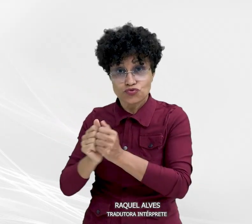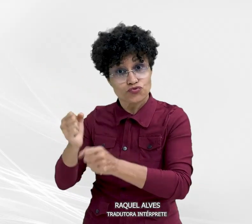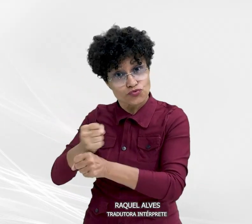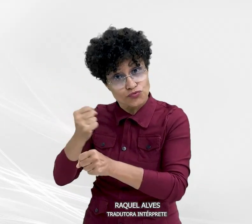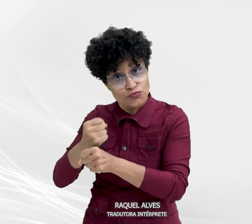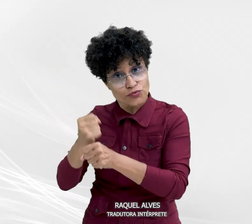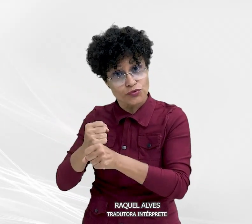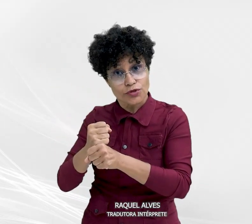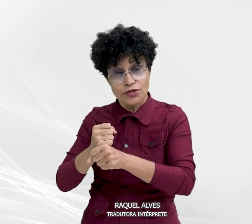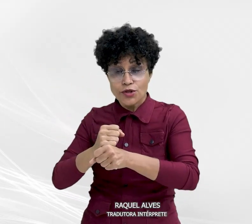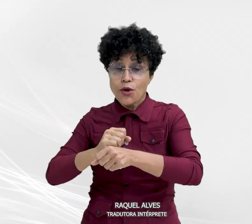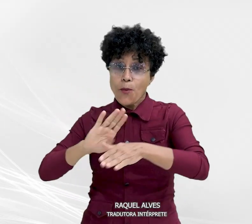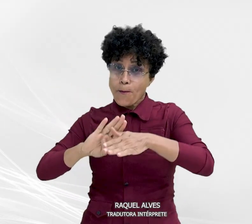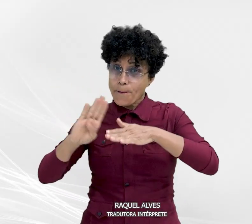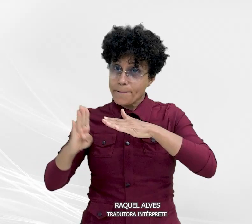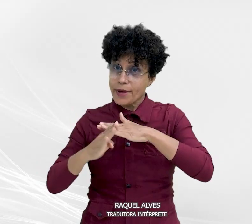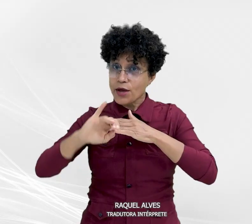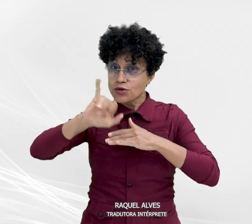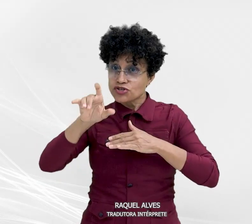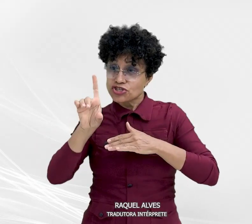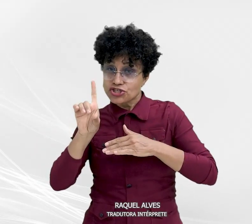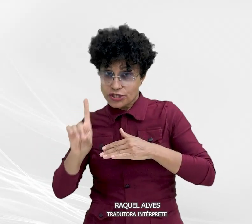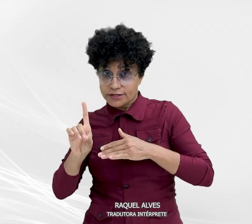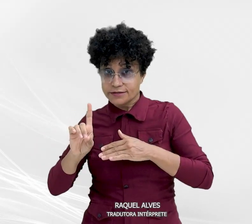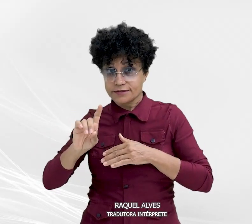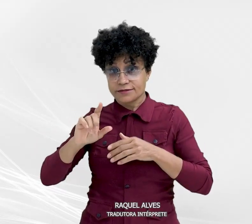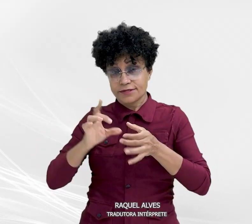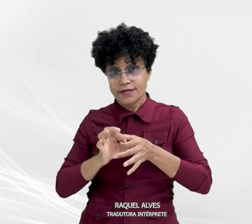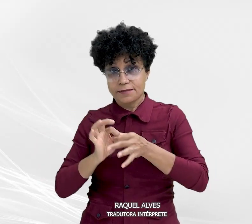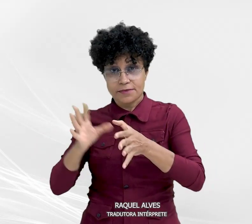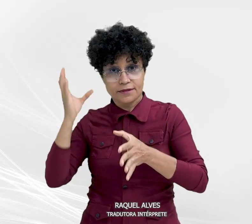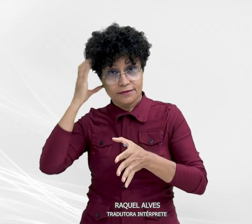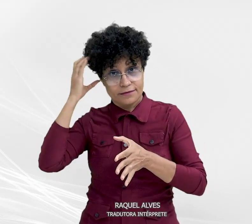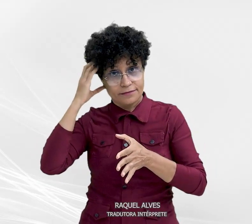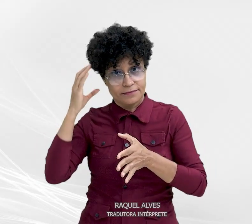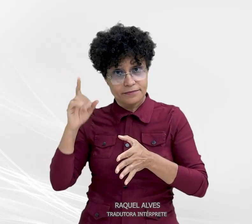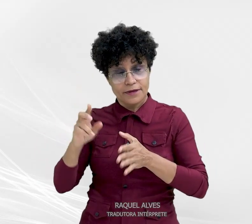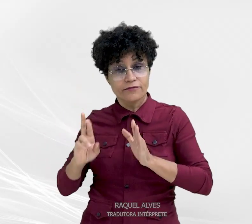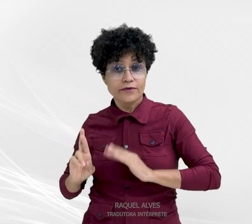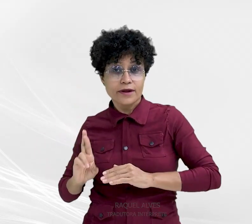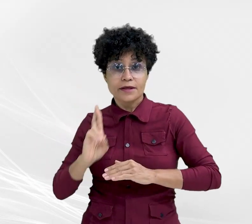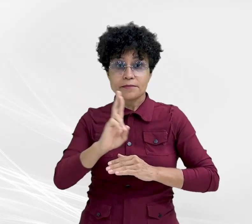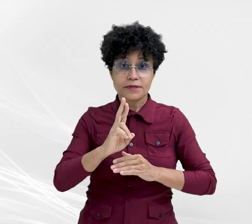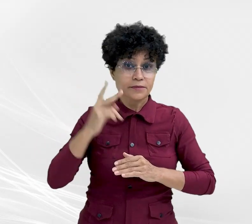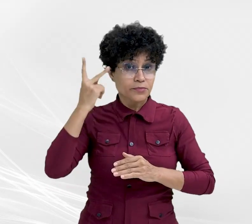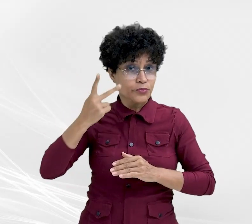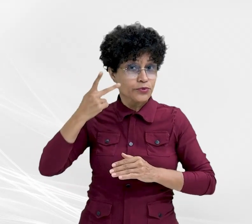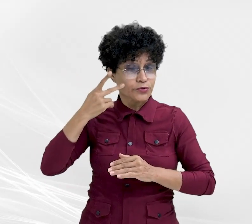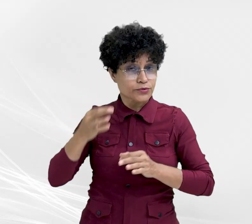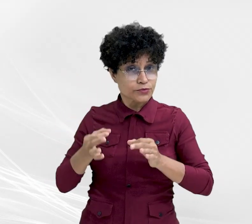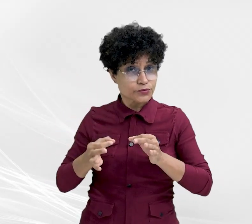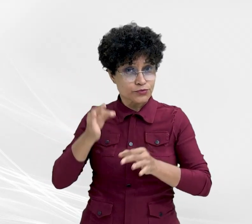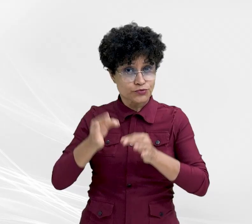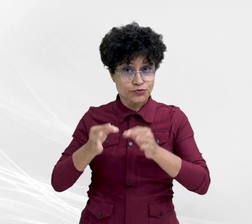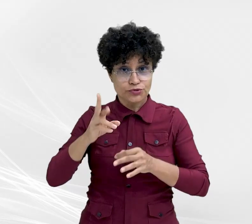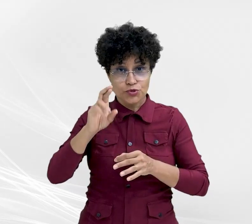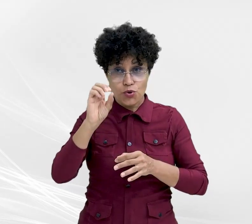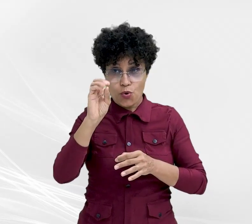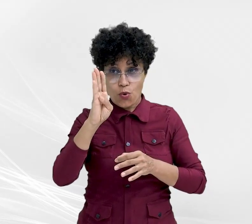Jardim Liberdade, em Cuiabá. A instituição foi representada pelo Procurador de Justiça, Roberto Aparecido Turim, e pelos